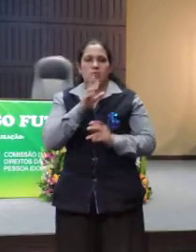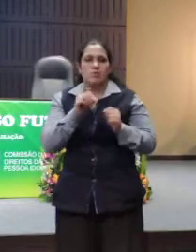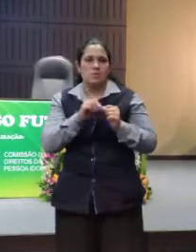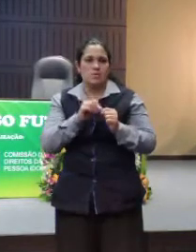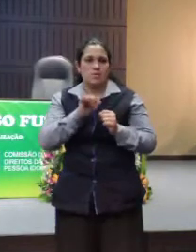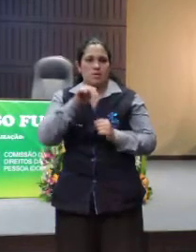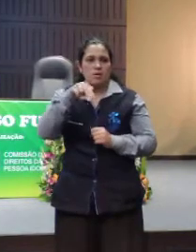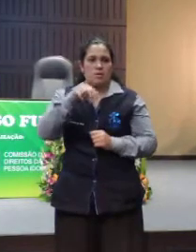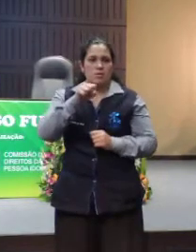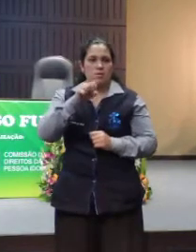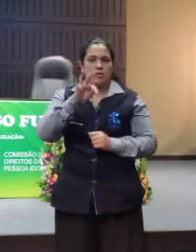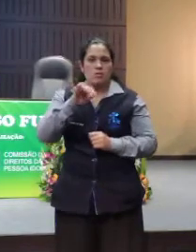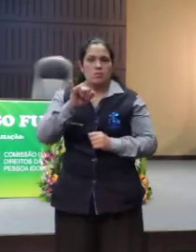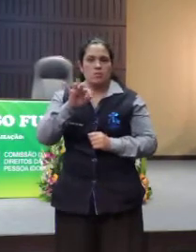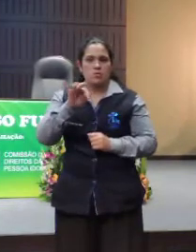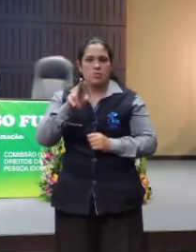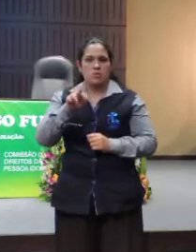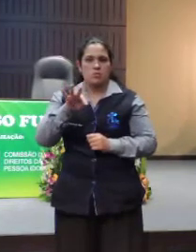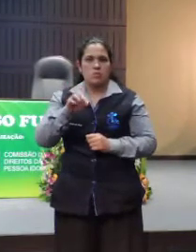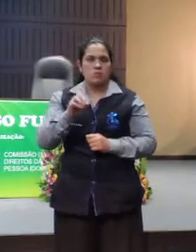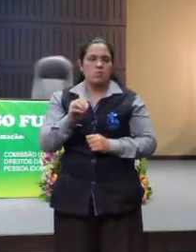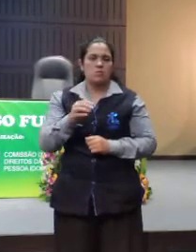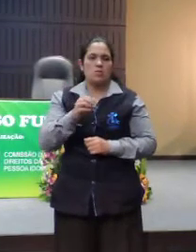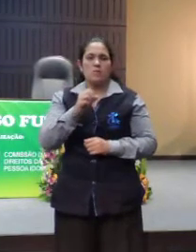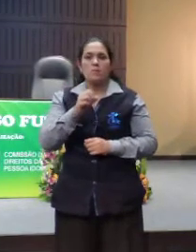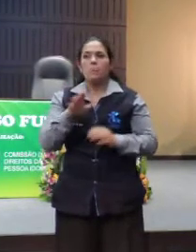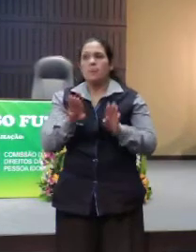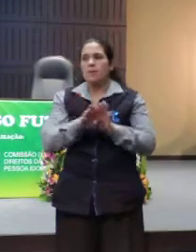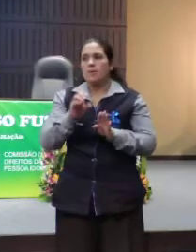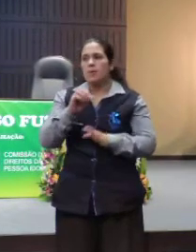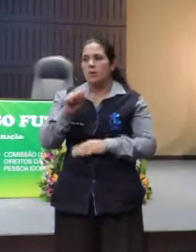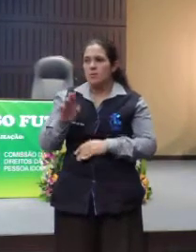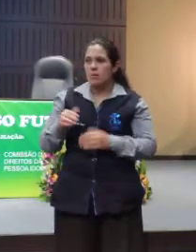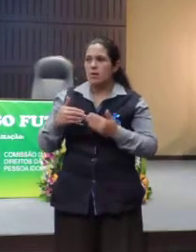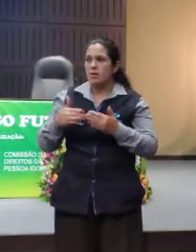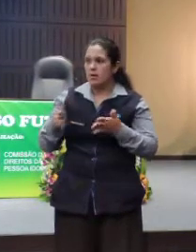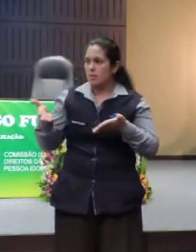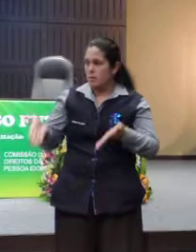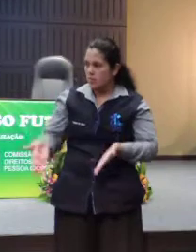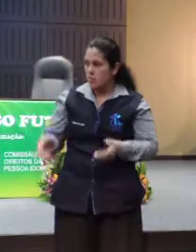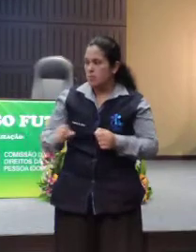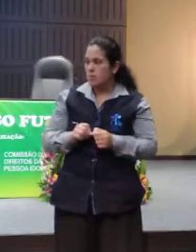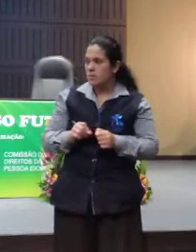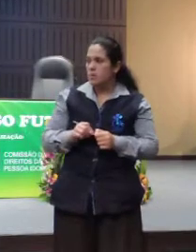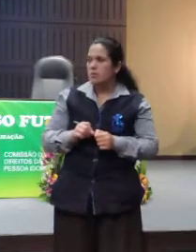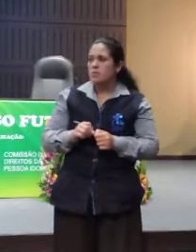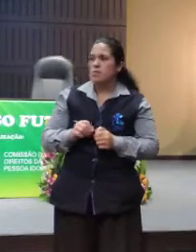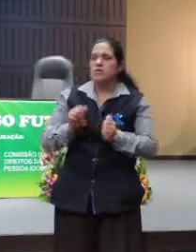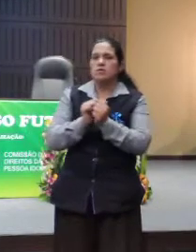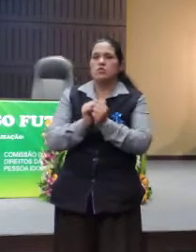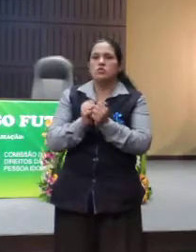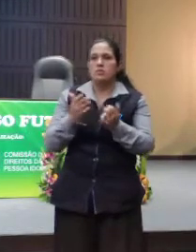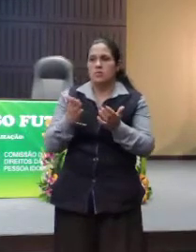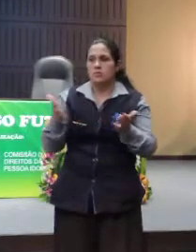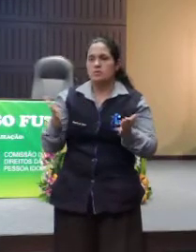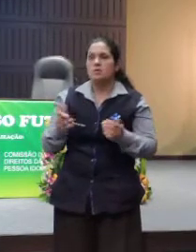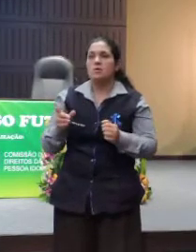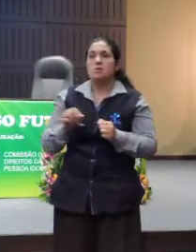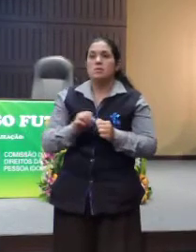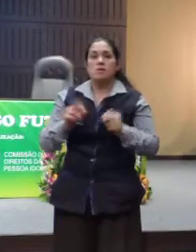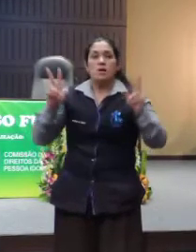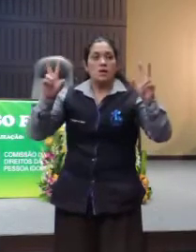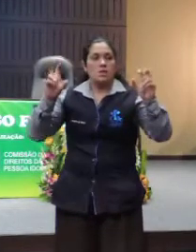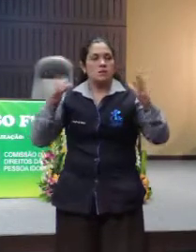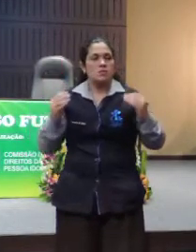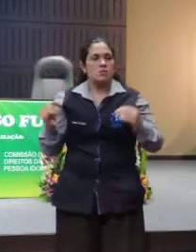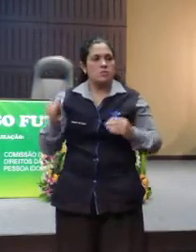Então, faço aqui meus agradecimentos também. A OAB, que abriu esse espaço em parceria com vocês por um assunto tão